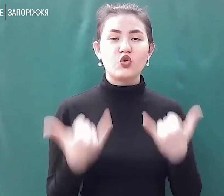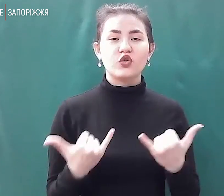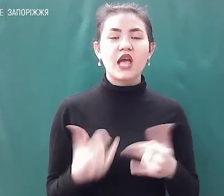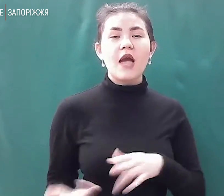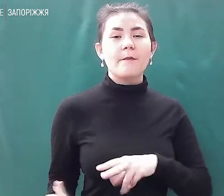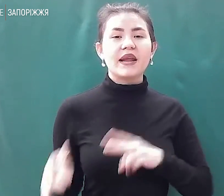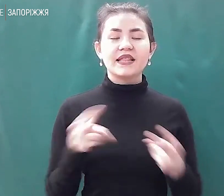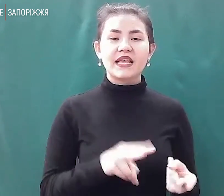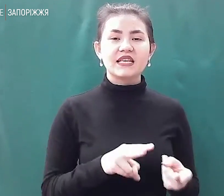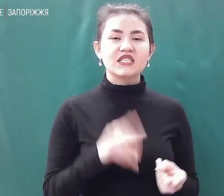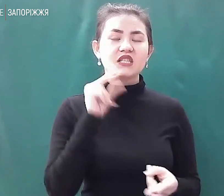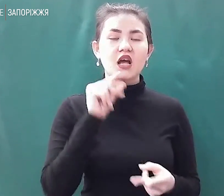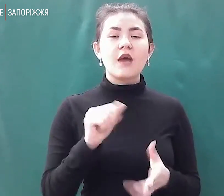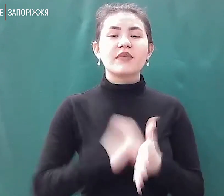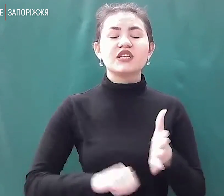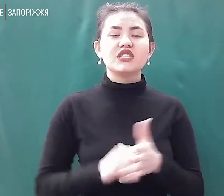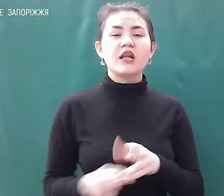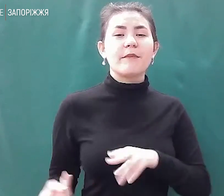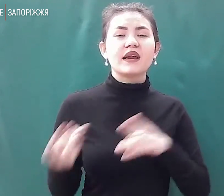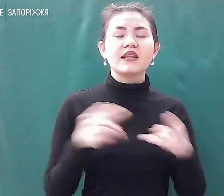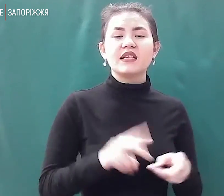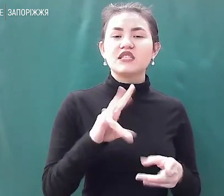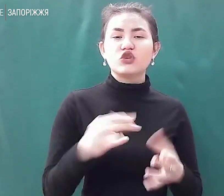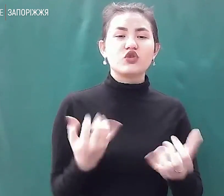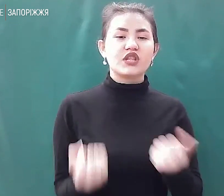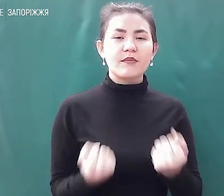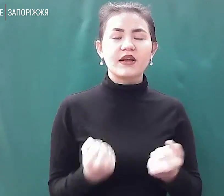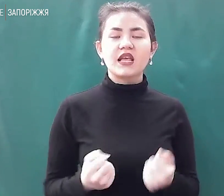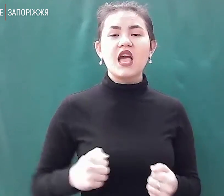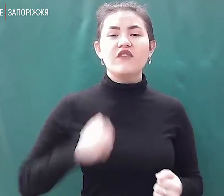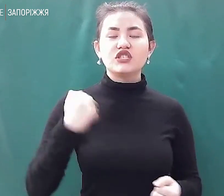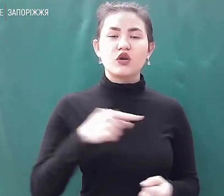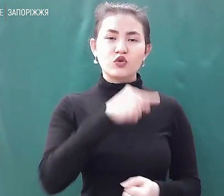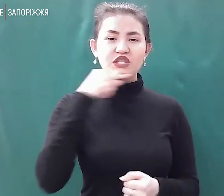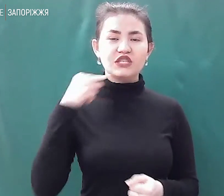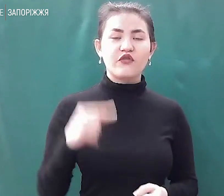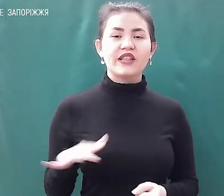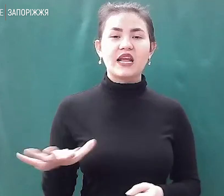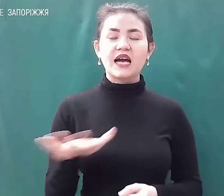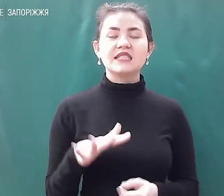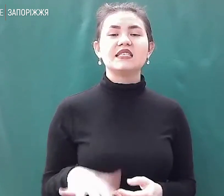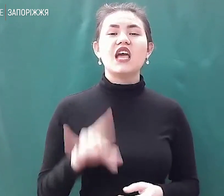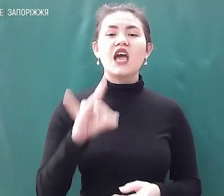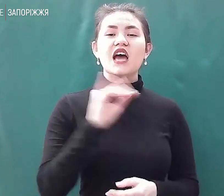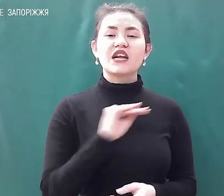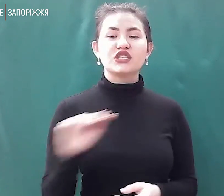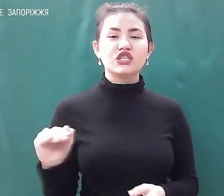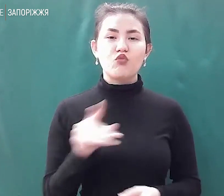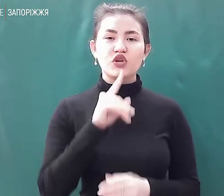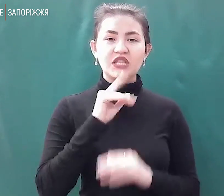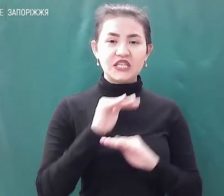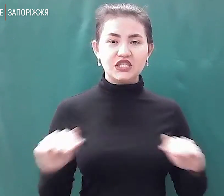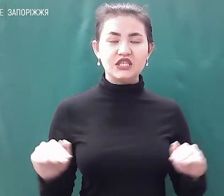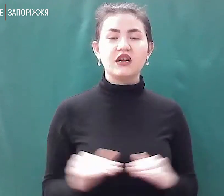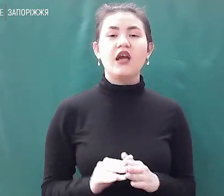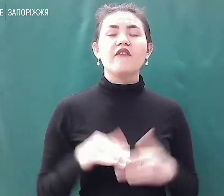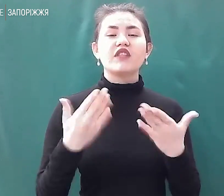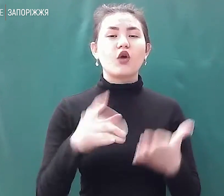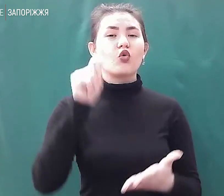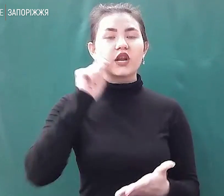Причина перенесення – недотримання військами Російської Федерації режиму тиші. Відтак, українські військові вирішили, що